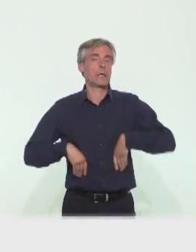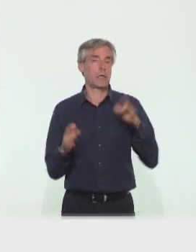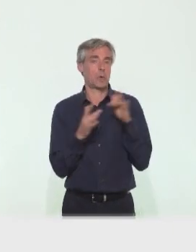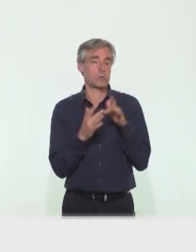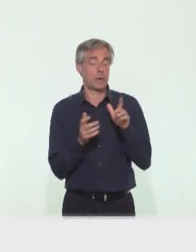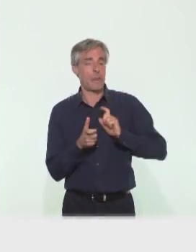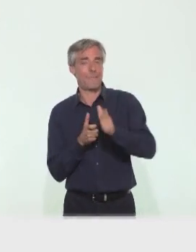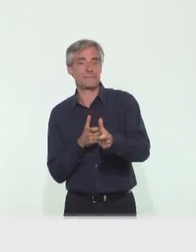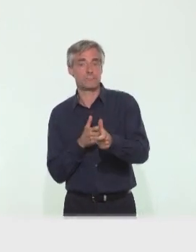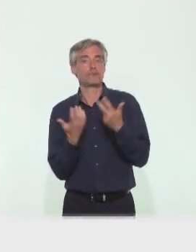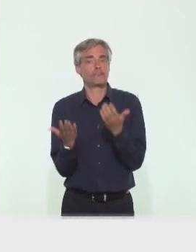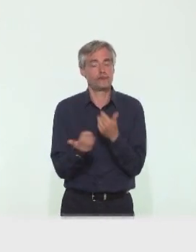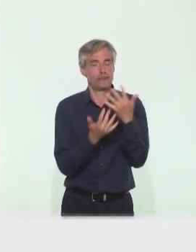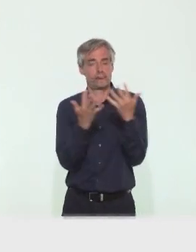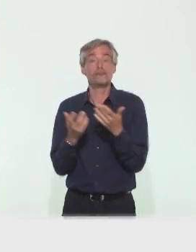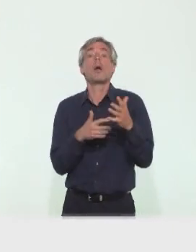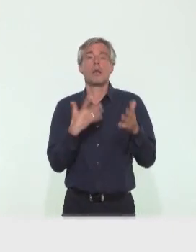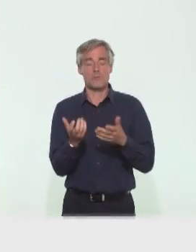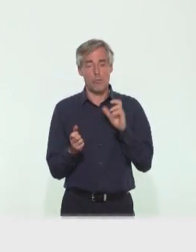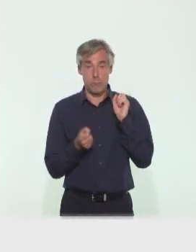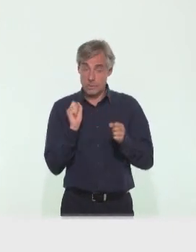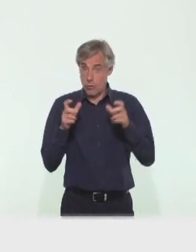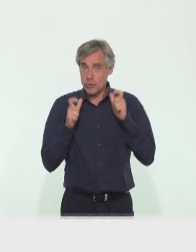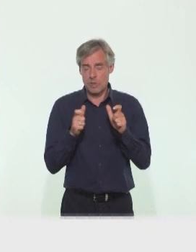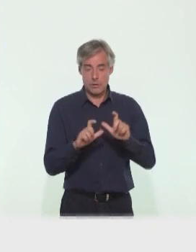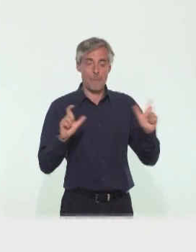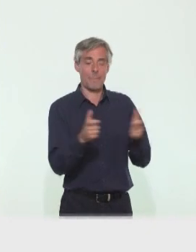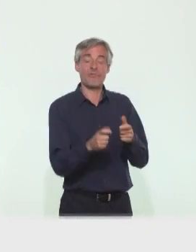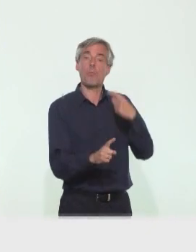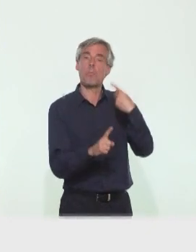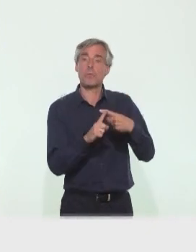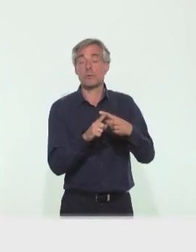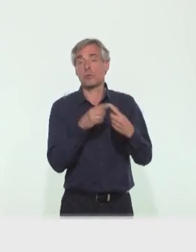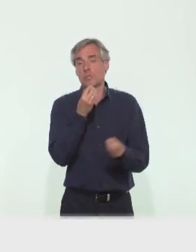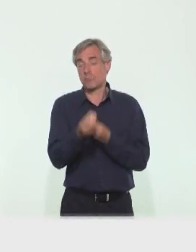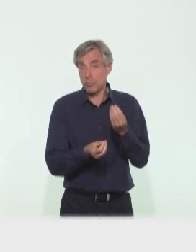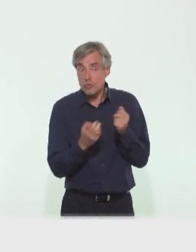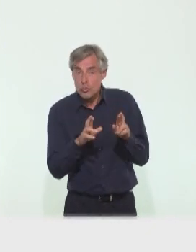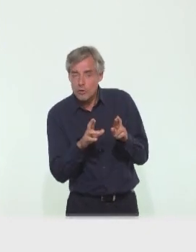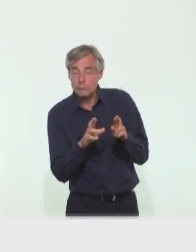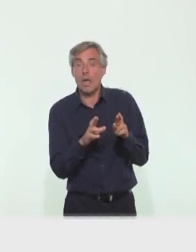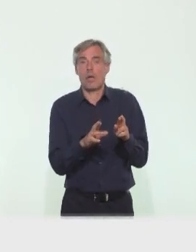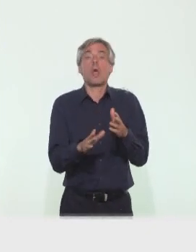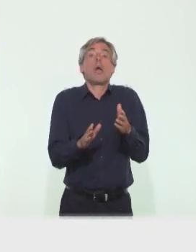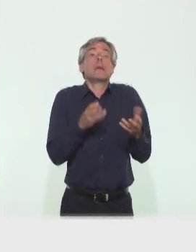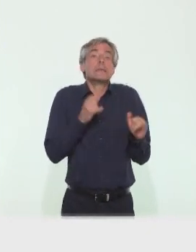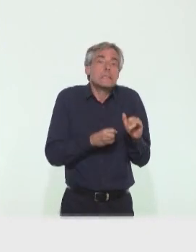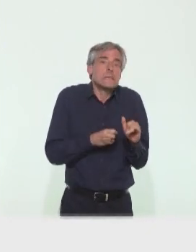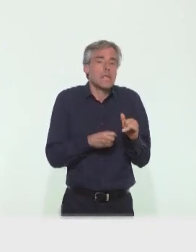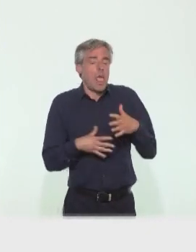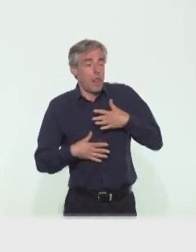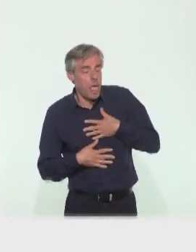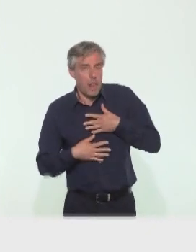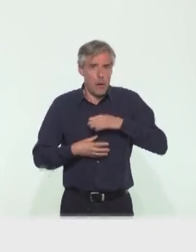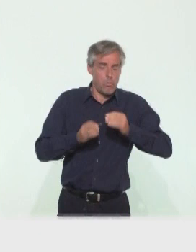la personne malade pour avoir le plus de chances de détecter des personnes positives et évidemment plus tôt si ces personnes devaient